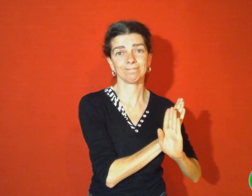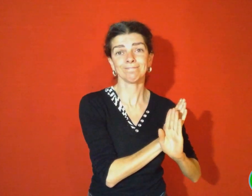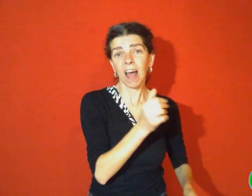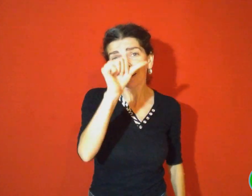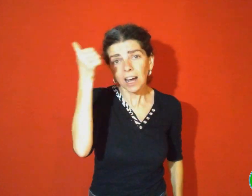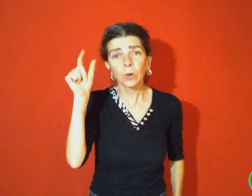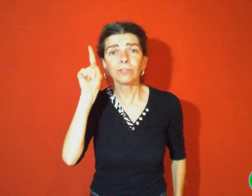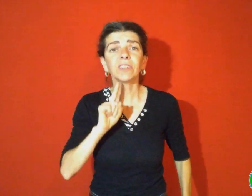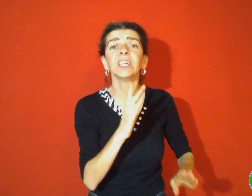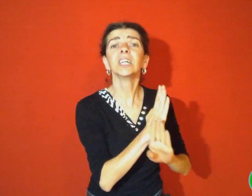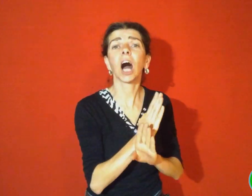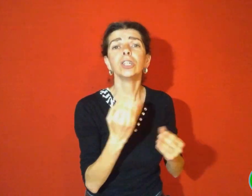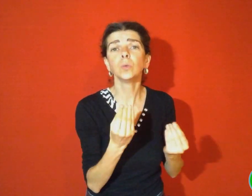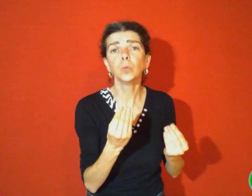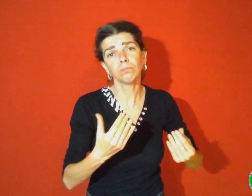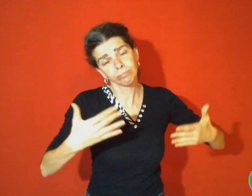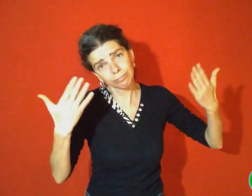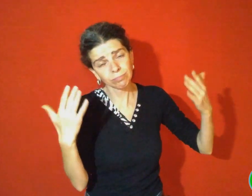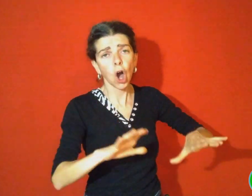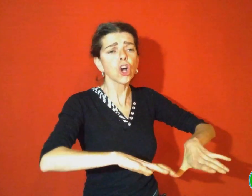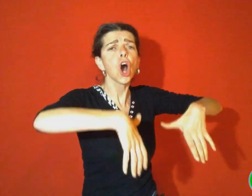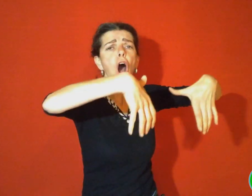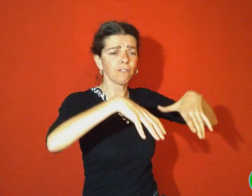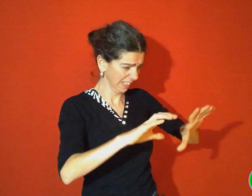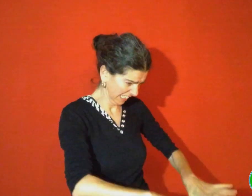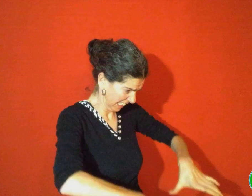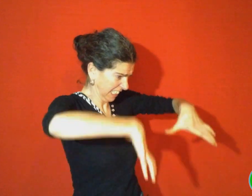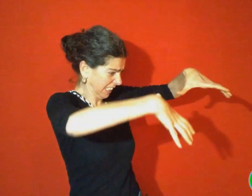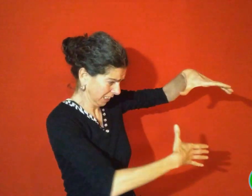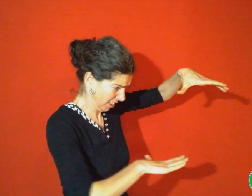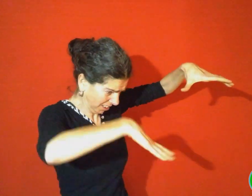Ils cachaient garçonnés et fillettes dans des coffres et des tonneaux.